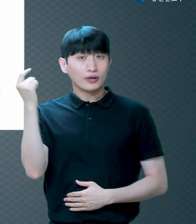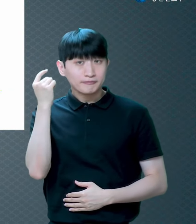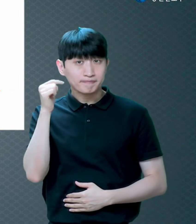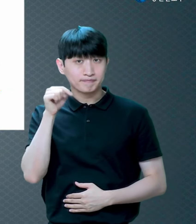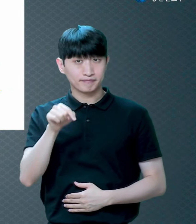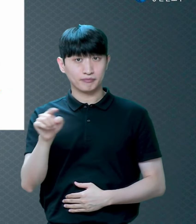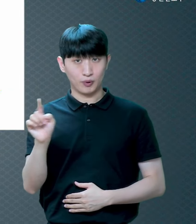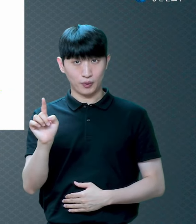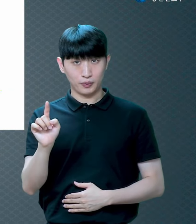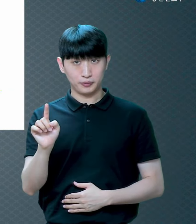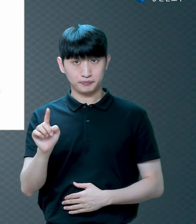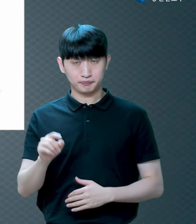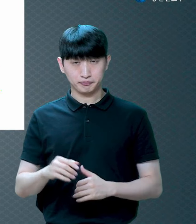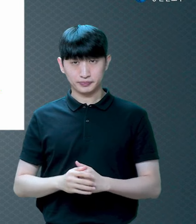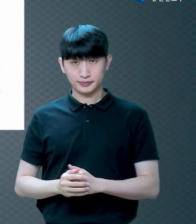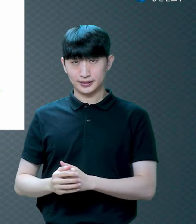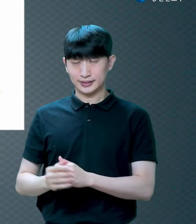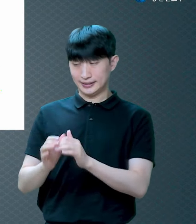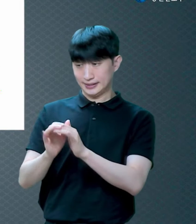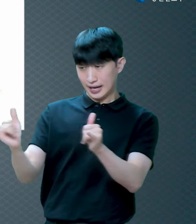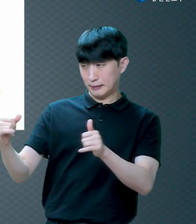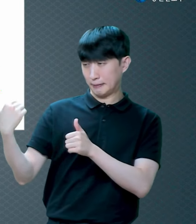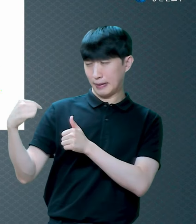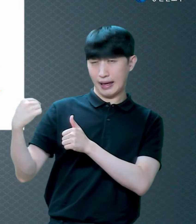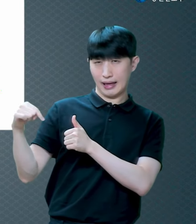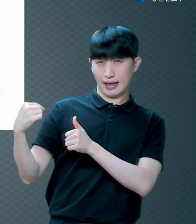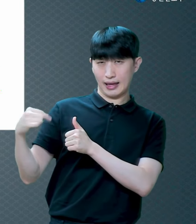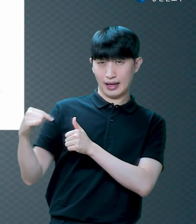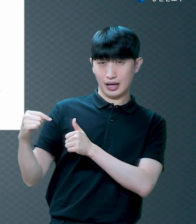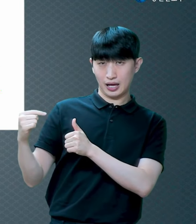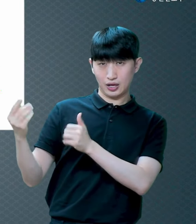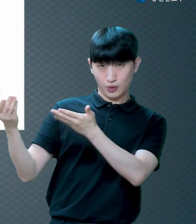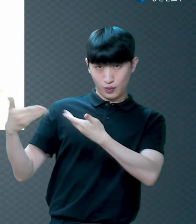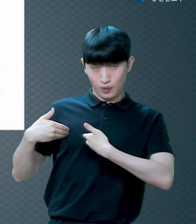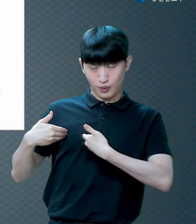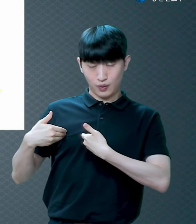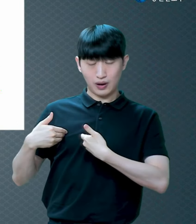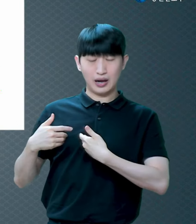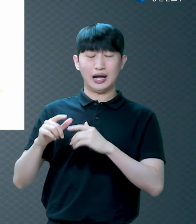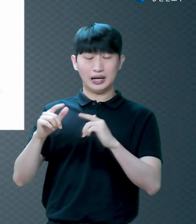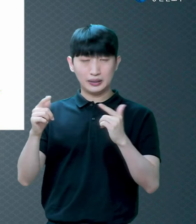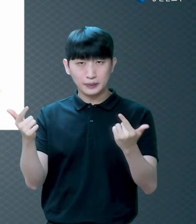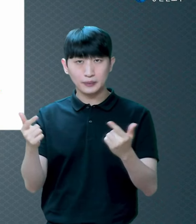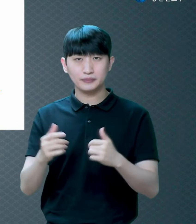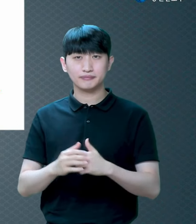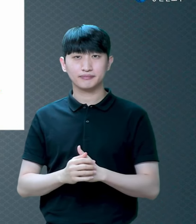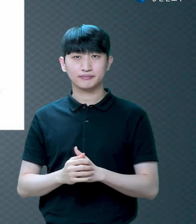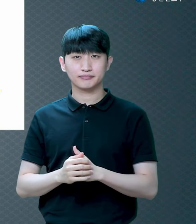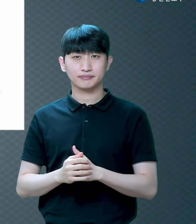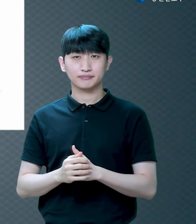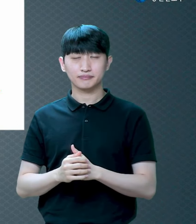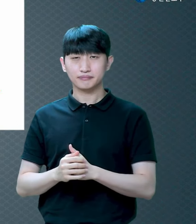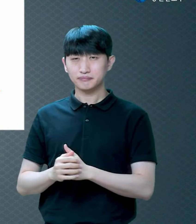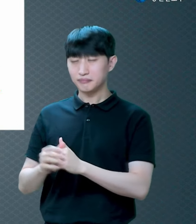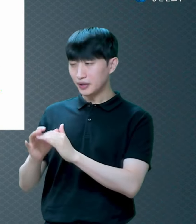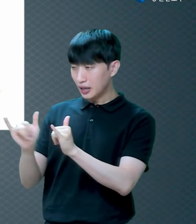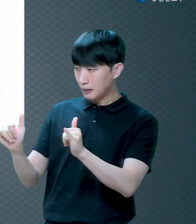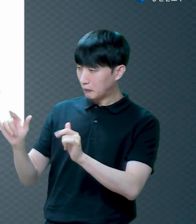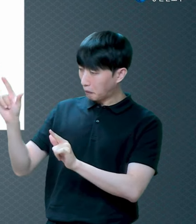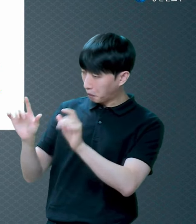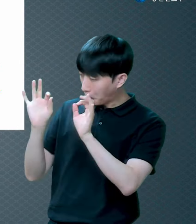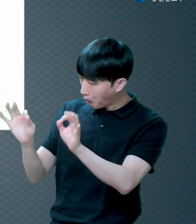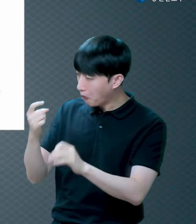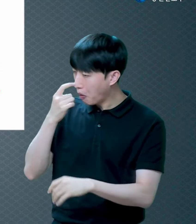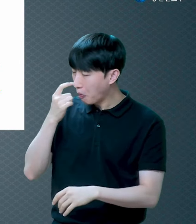받은 것도 아니고 사람한테 받은 것도 아니고 사람한테 배운 것도 아니고